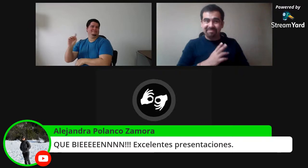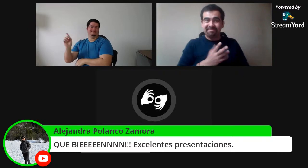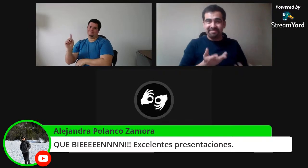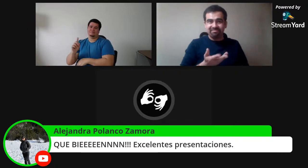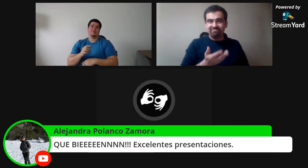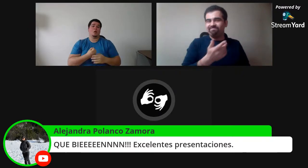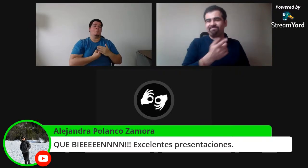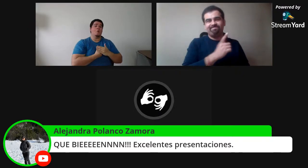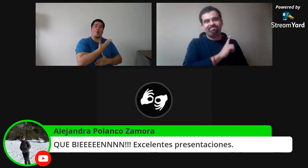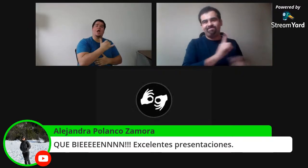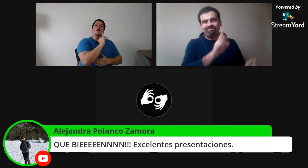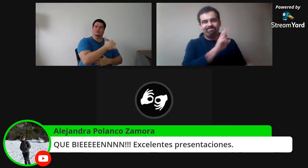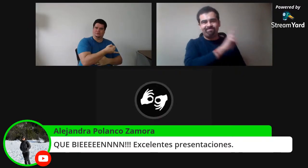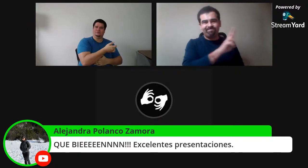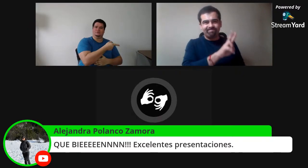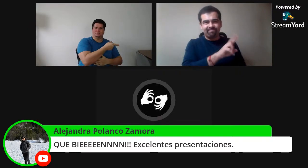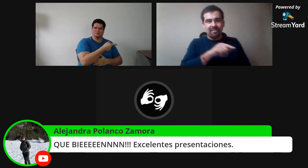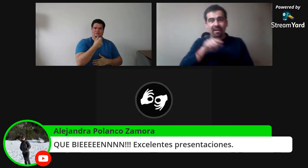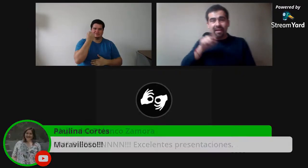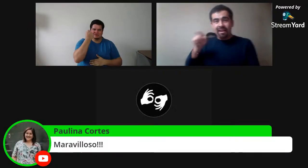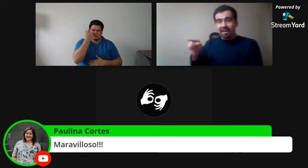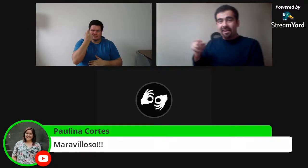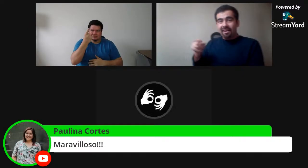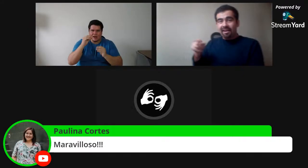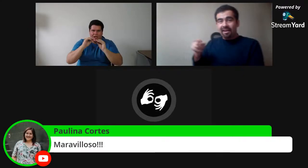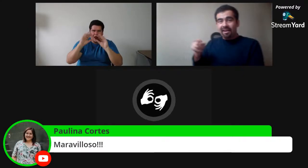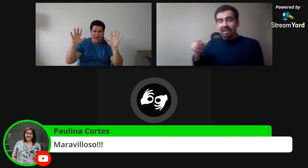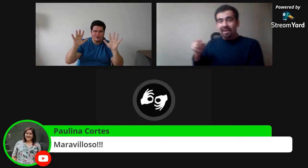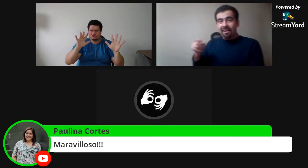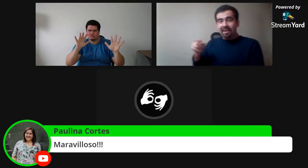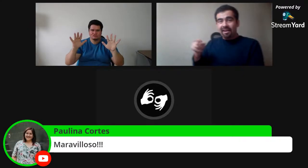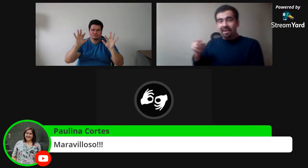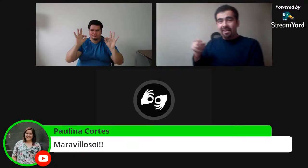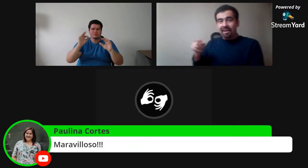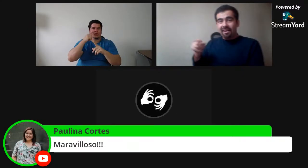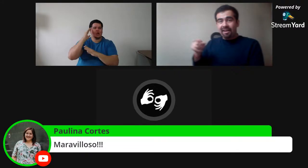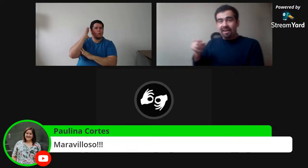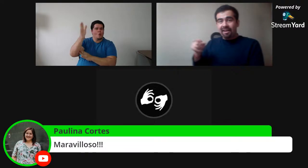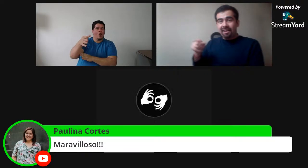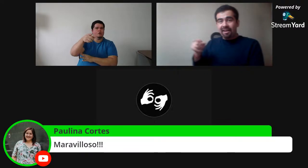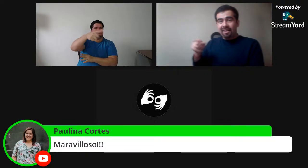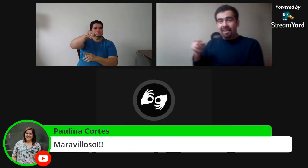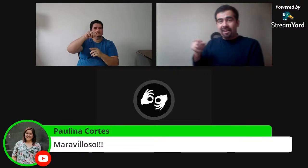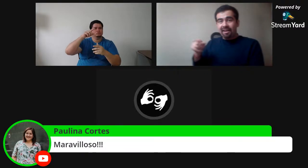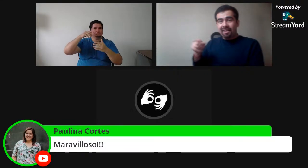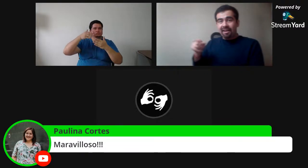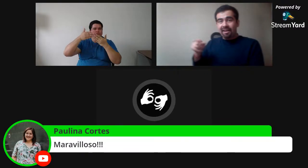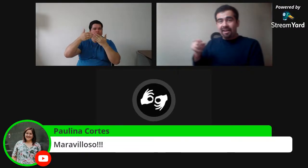en la poesía, de que una mujer no podía ser hombre, un hombre no podía ser mujer. Esa era la diferencia.